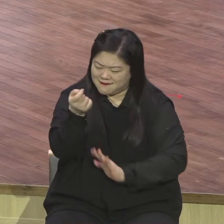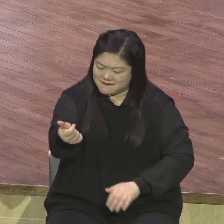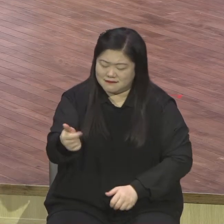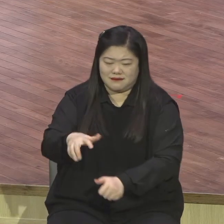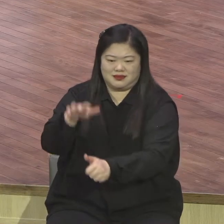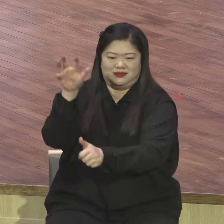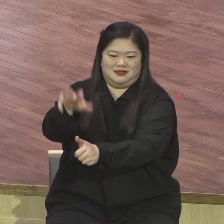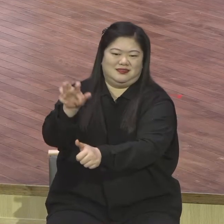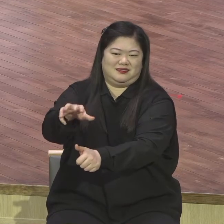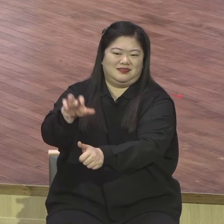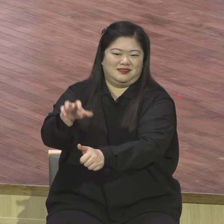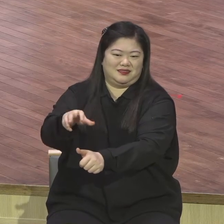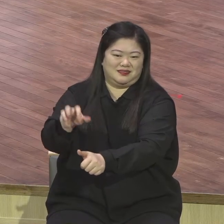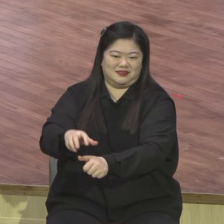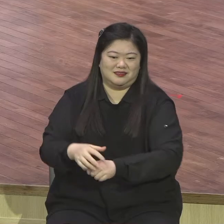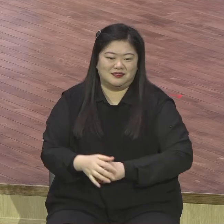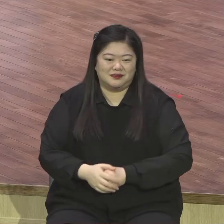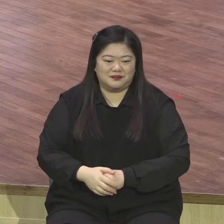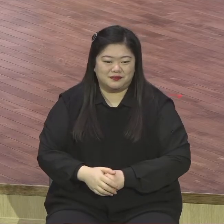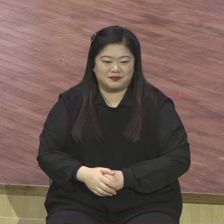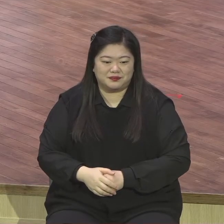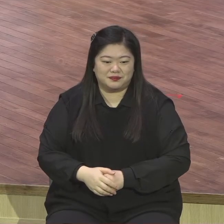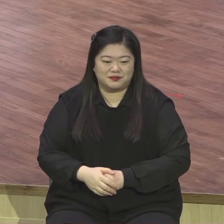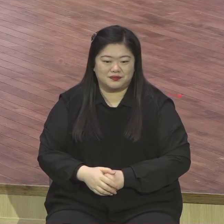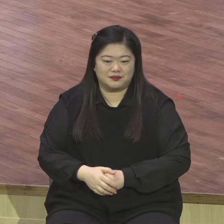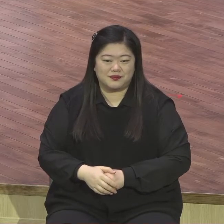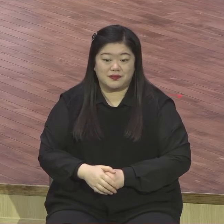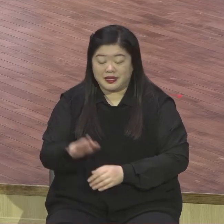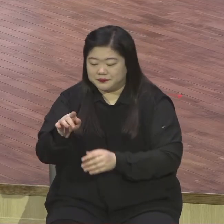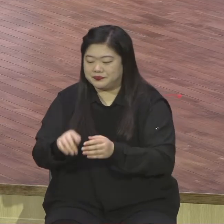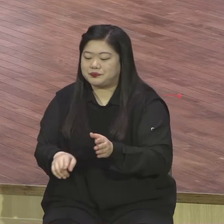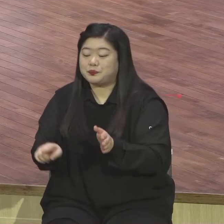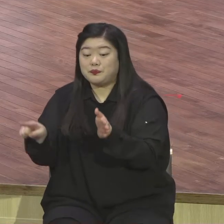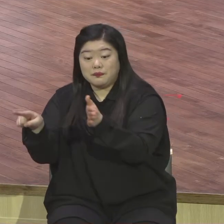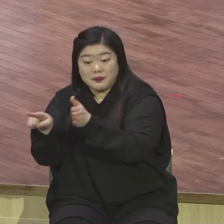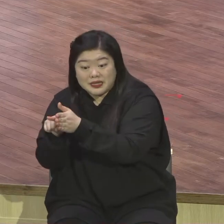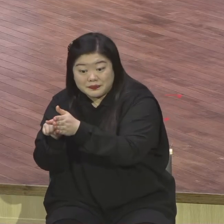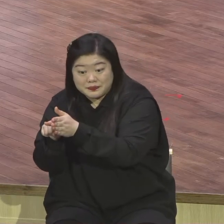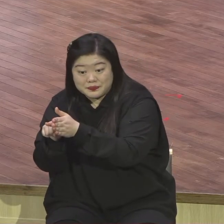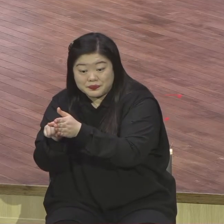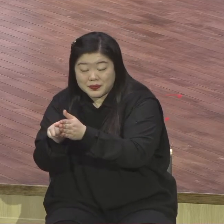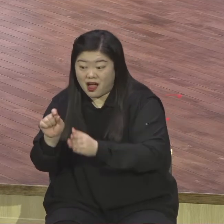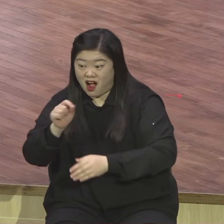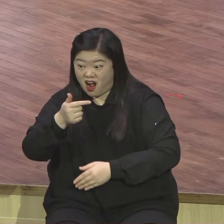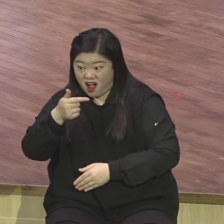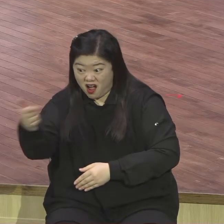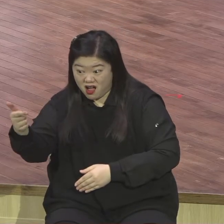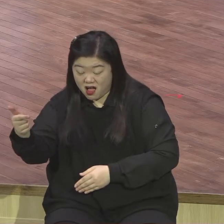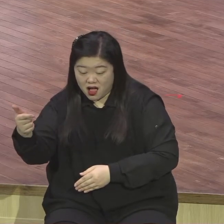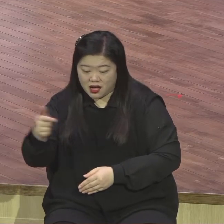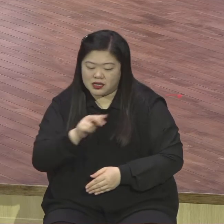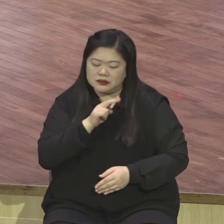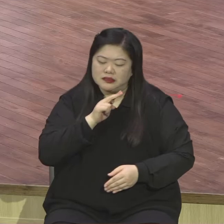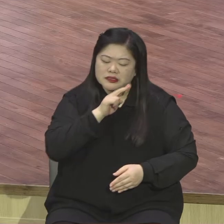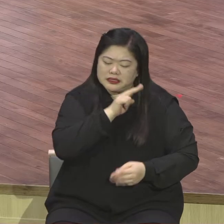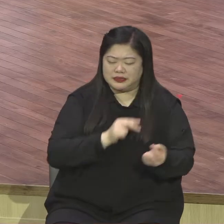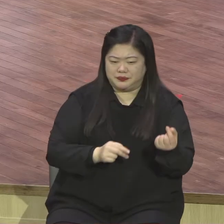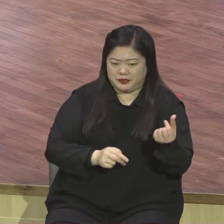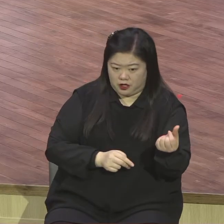의심과 믿음은 반비례하지요 말씀을 있는 그대로 믿지 않고